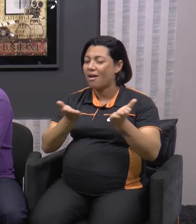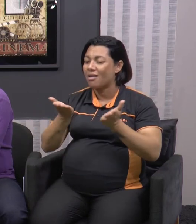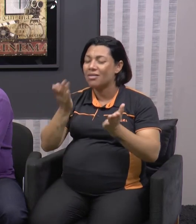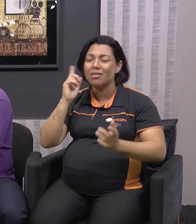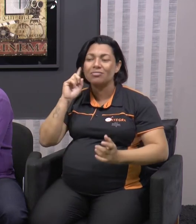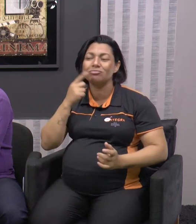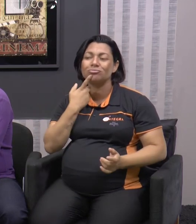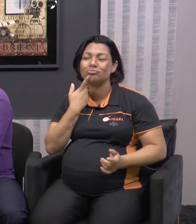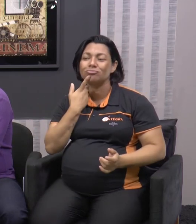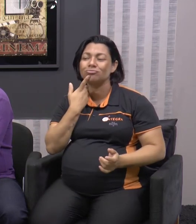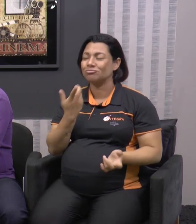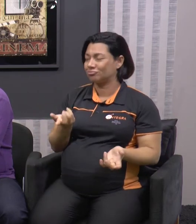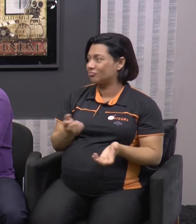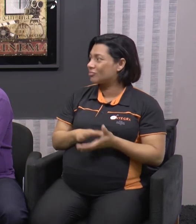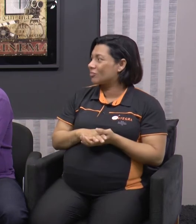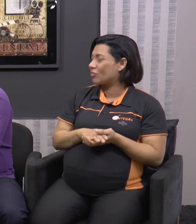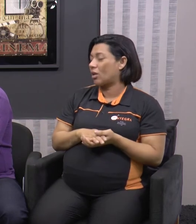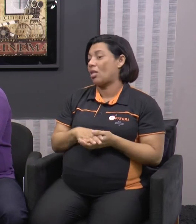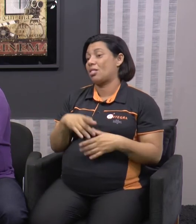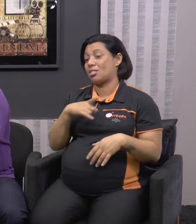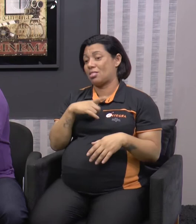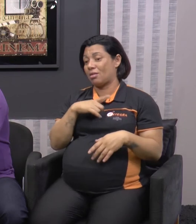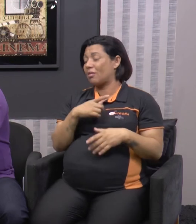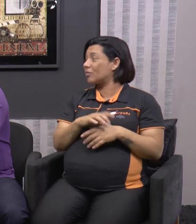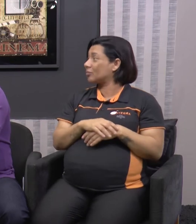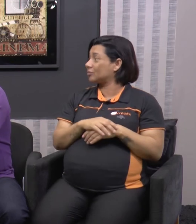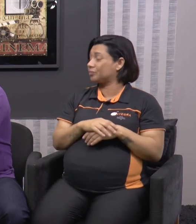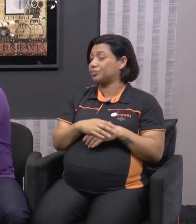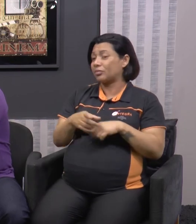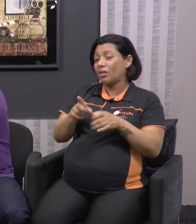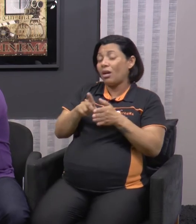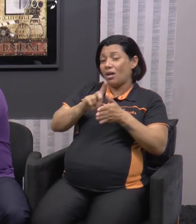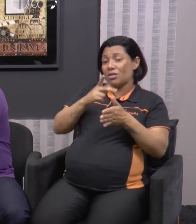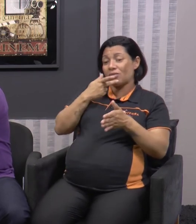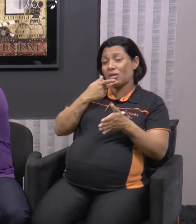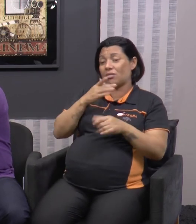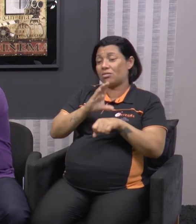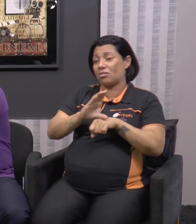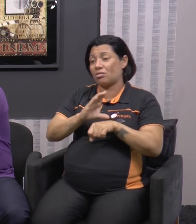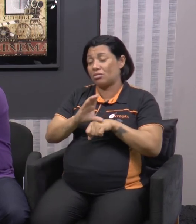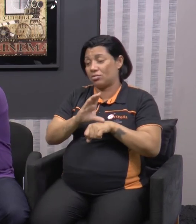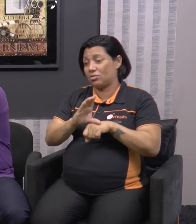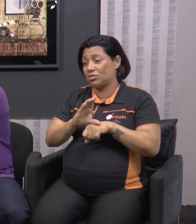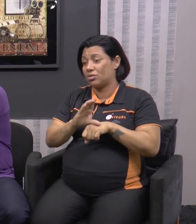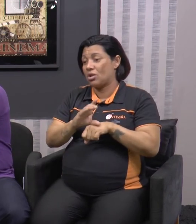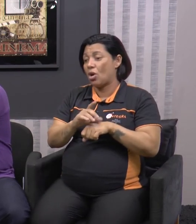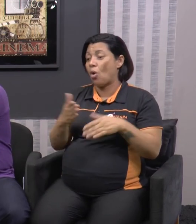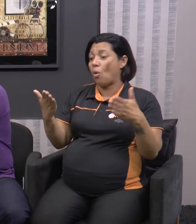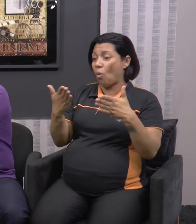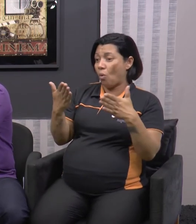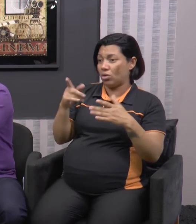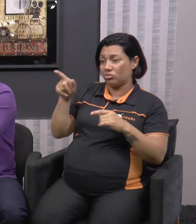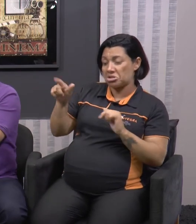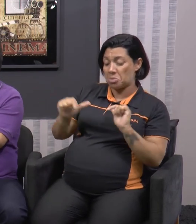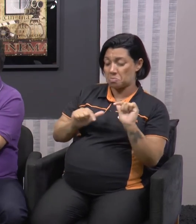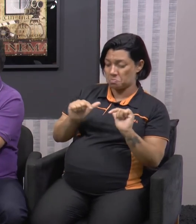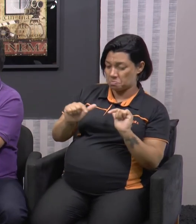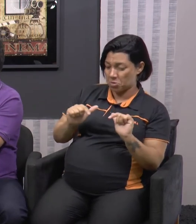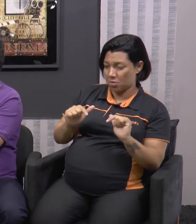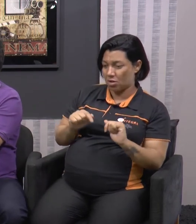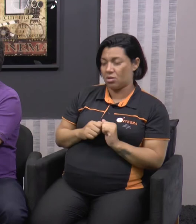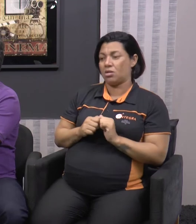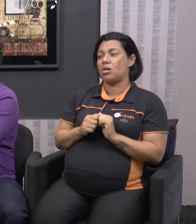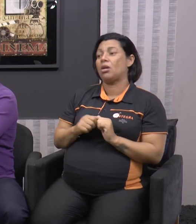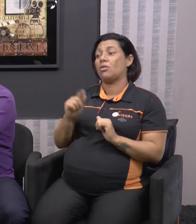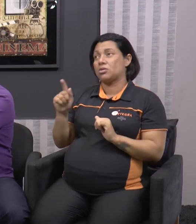em todos os lugares, públicos e privados. Antes de a falar do curso, quais as áreas que você atua hoje, por exemplo, você é professora,